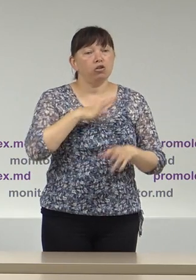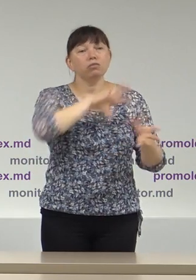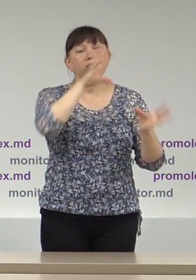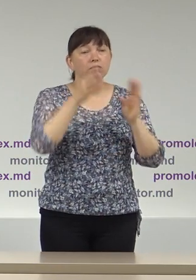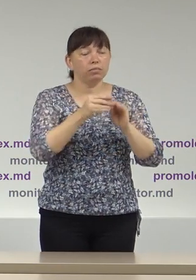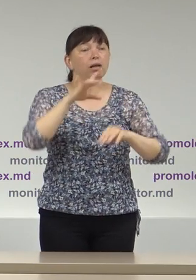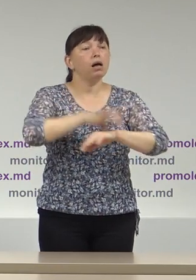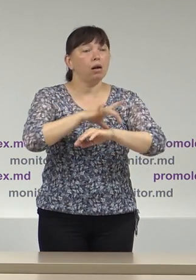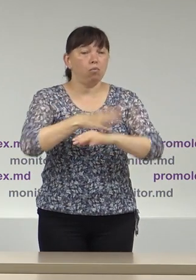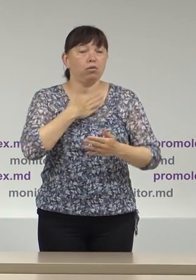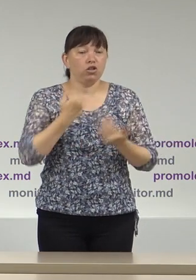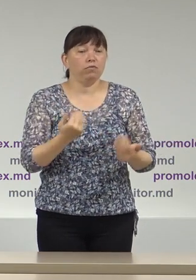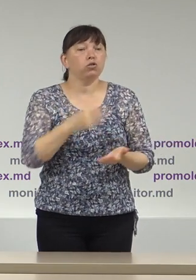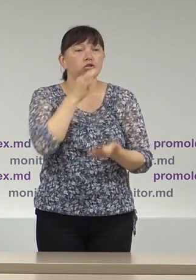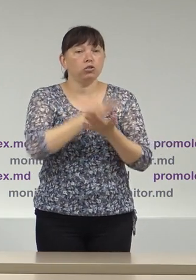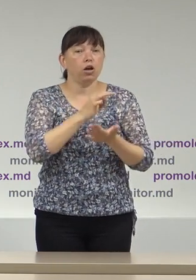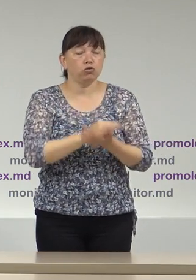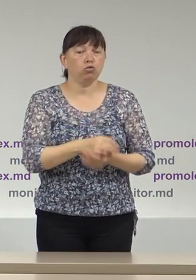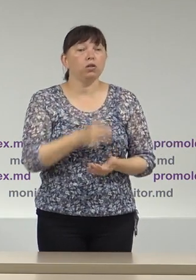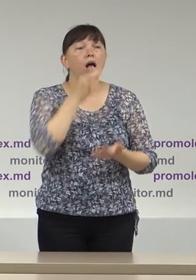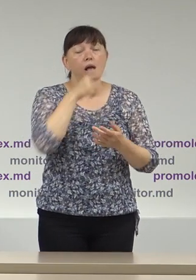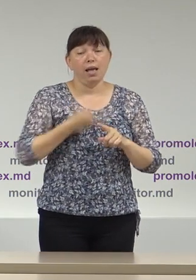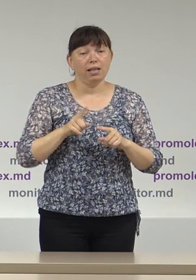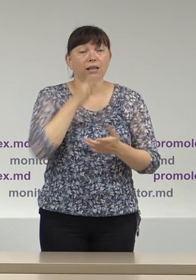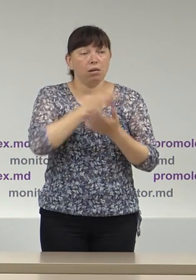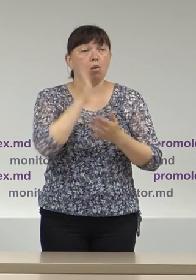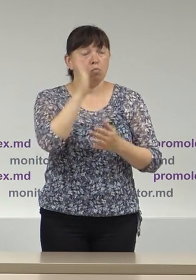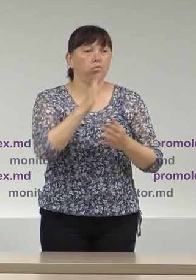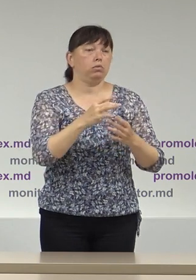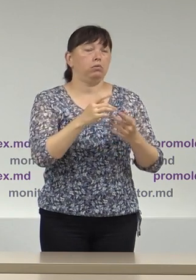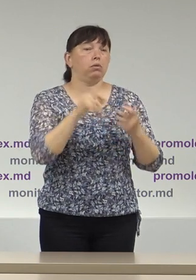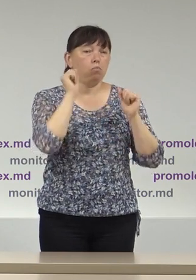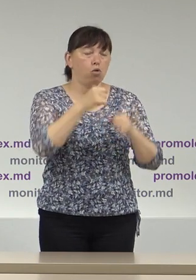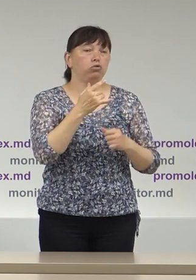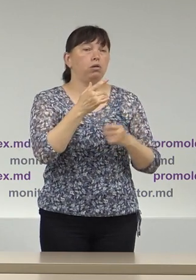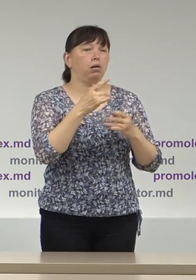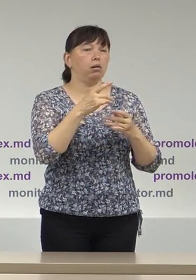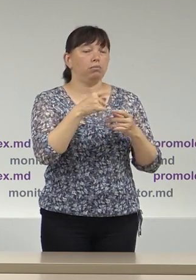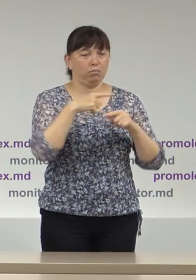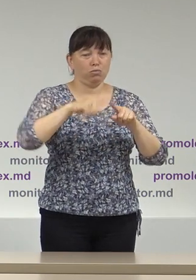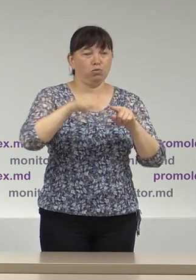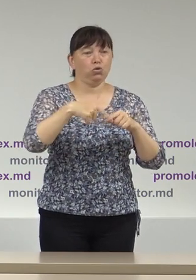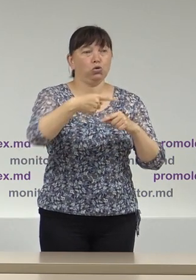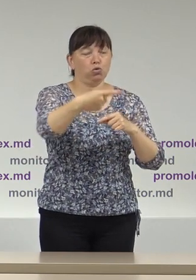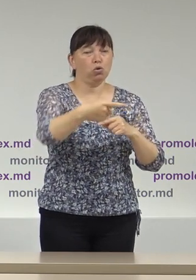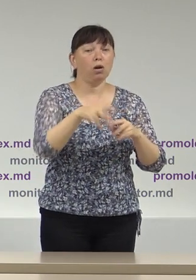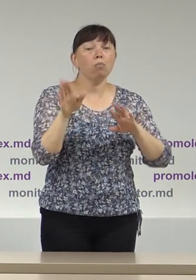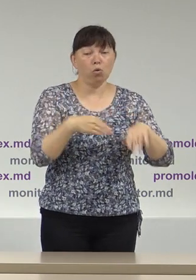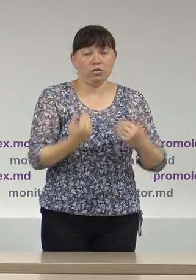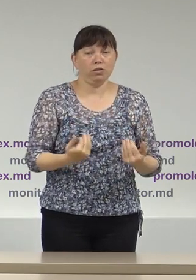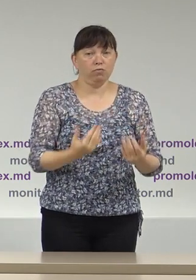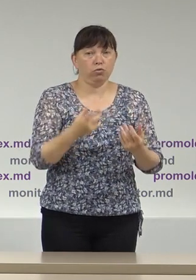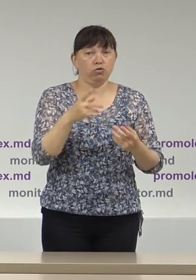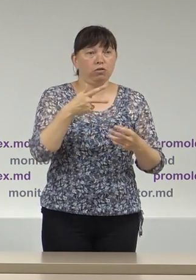din raport raportul va fi disponibil în curând după conferința de